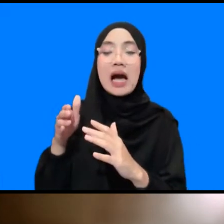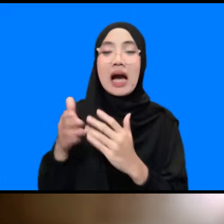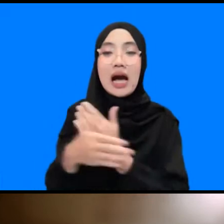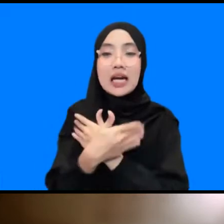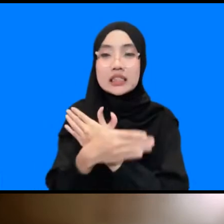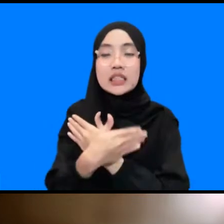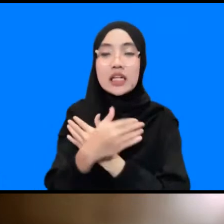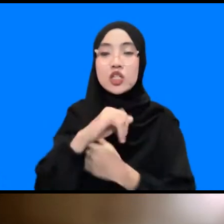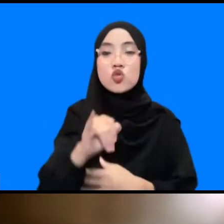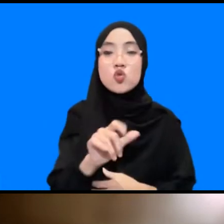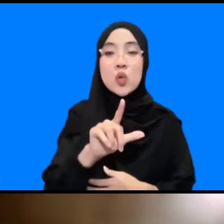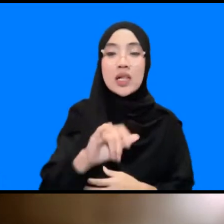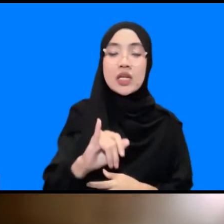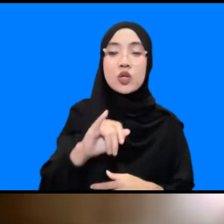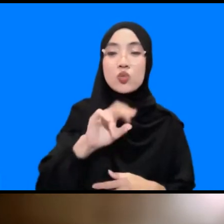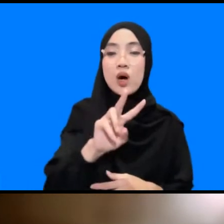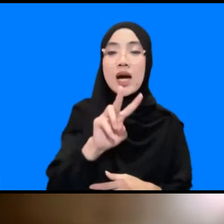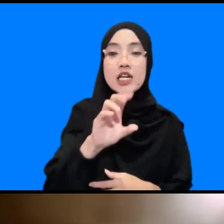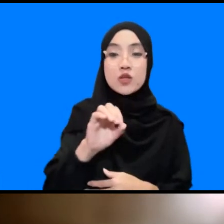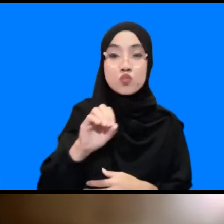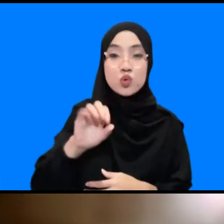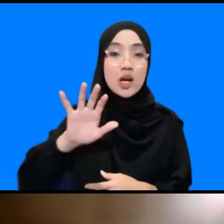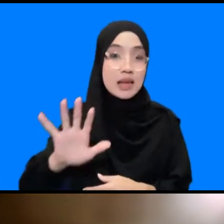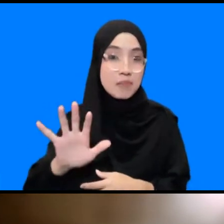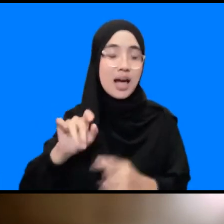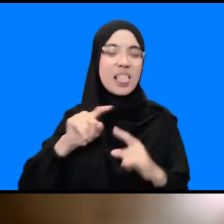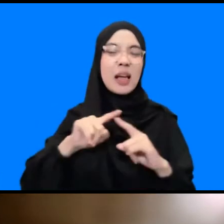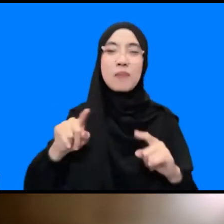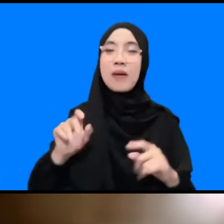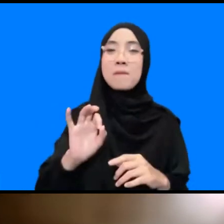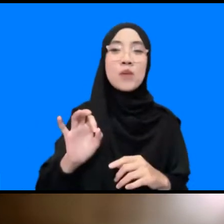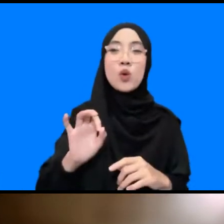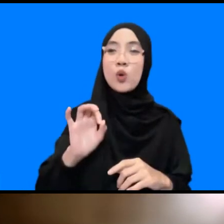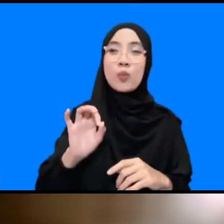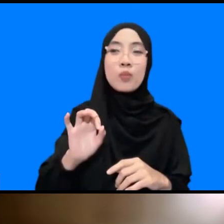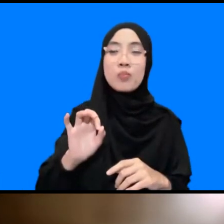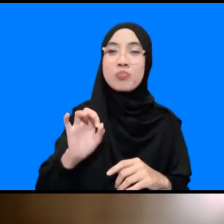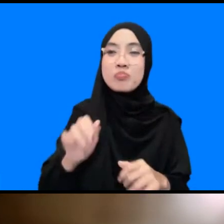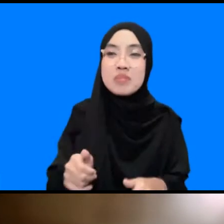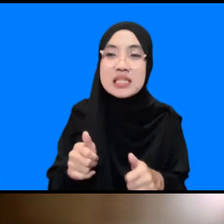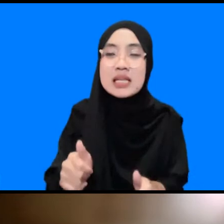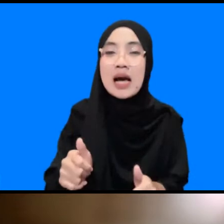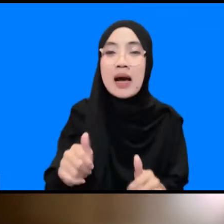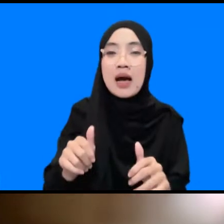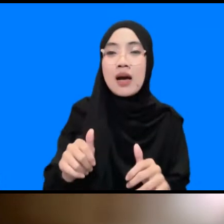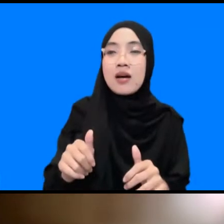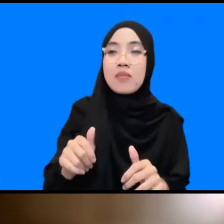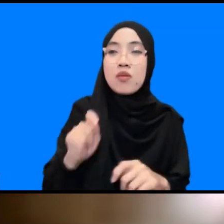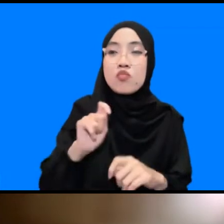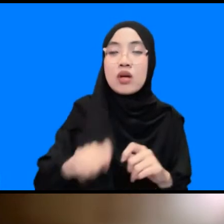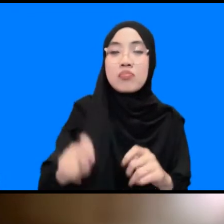tapi belum sanggup membangunkan pemangku kepentingan di Sumatera Barat